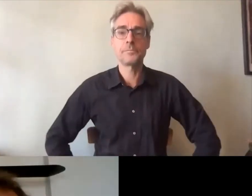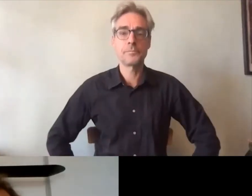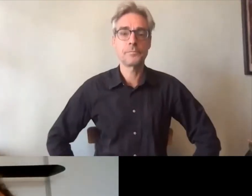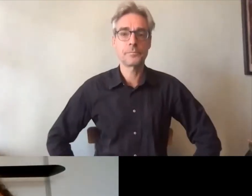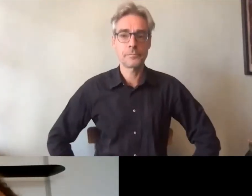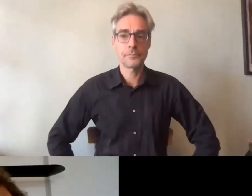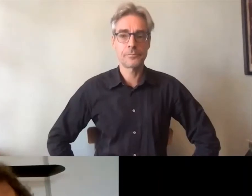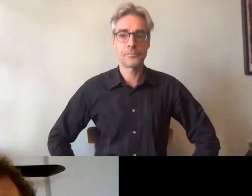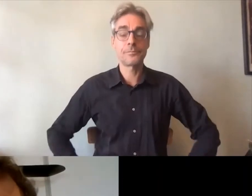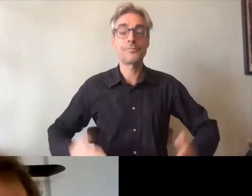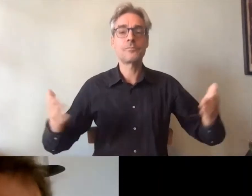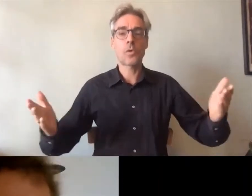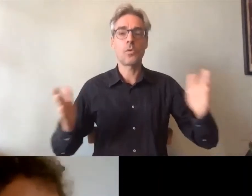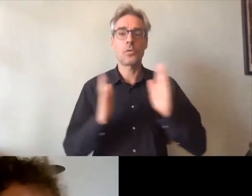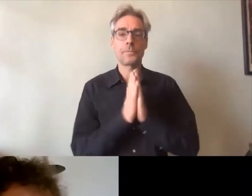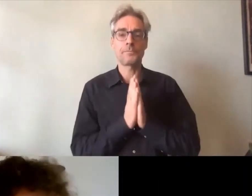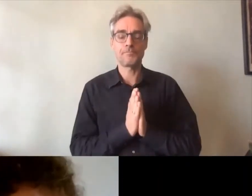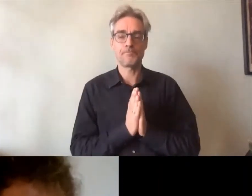oui